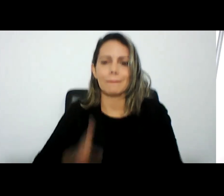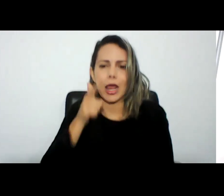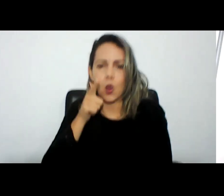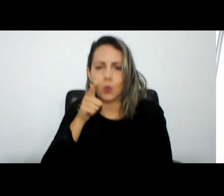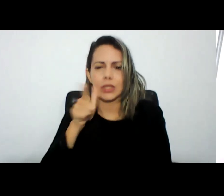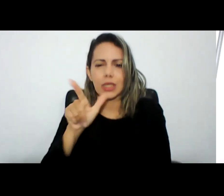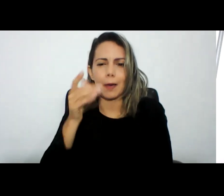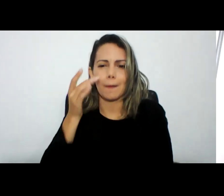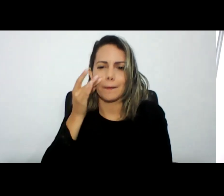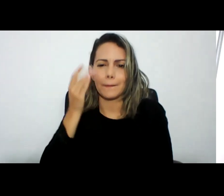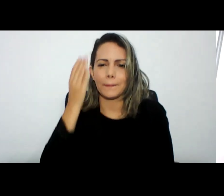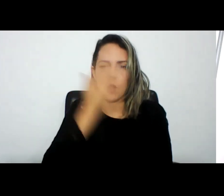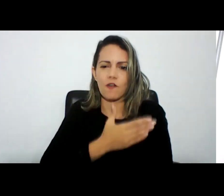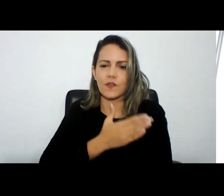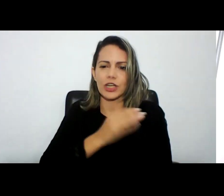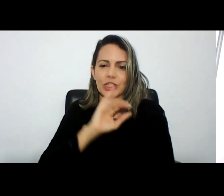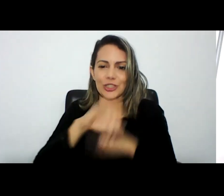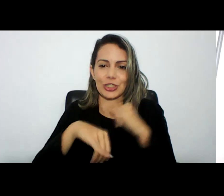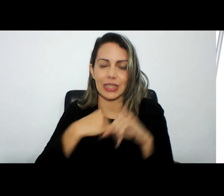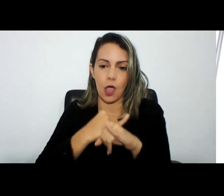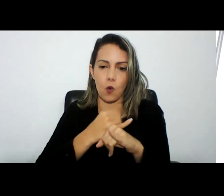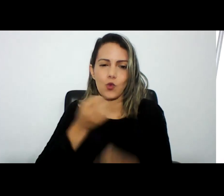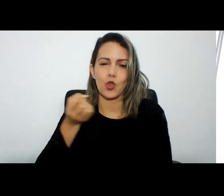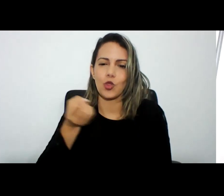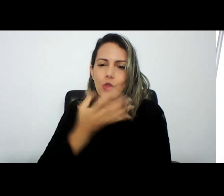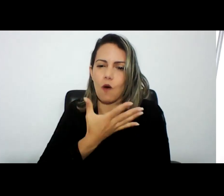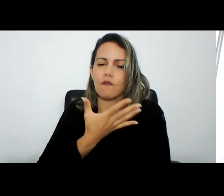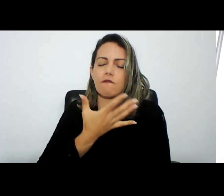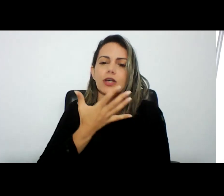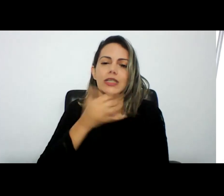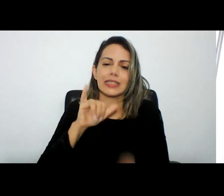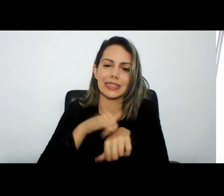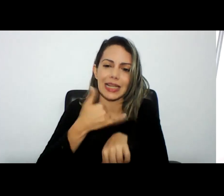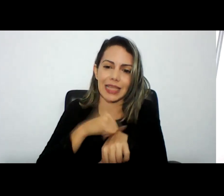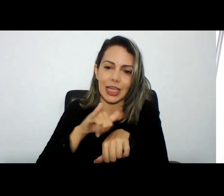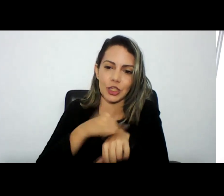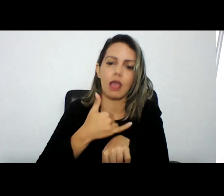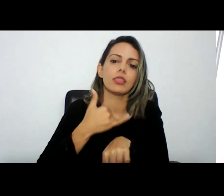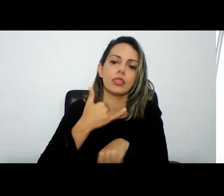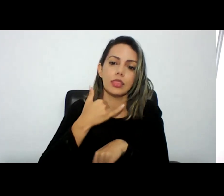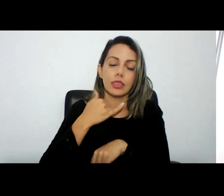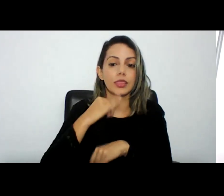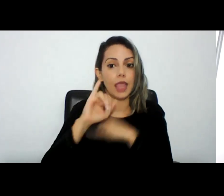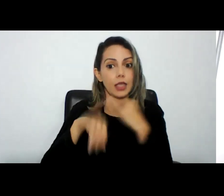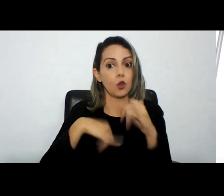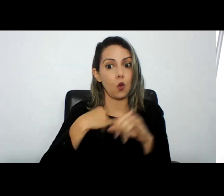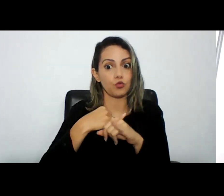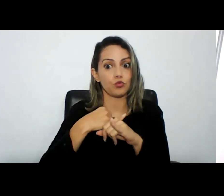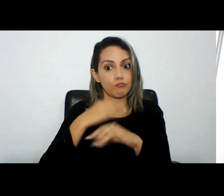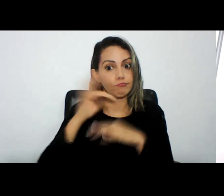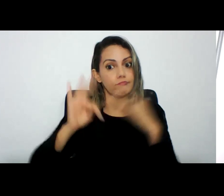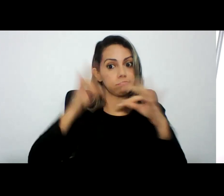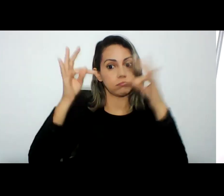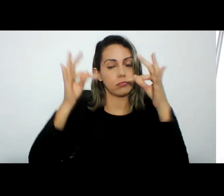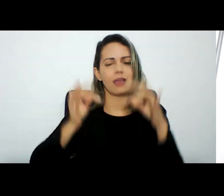digital esses novas novas ferramentas novos mecanismos tecnológicos eles sem